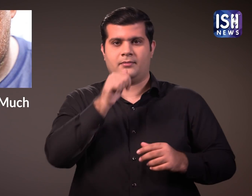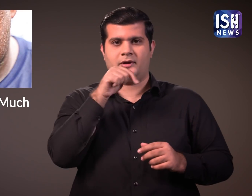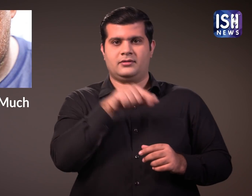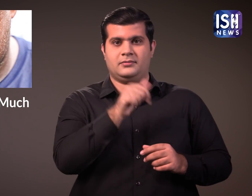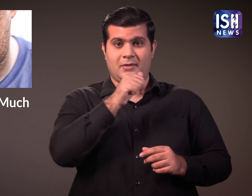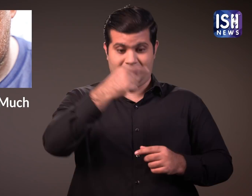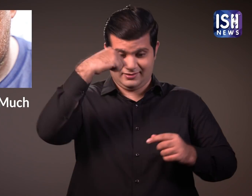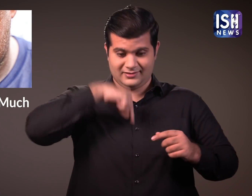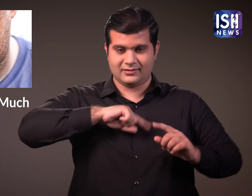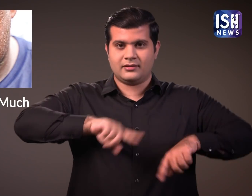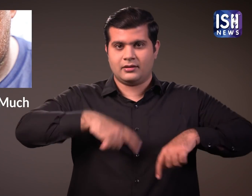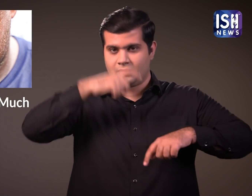वज़़से होता है